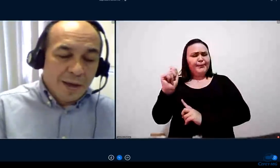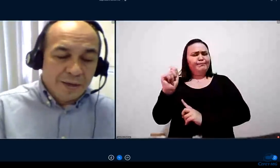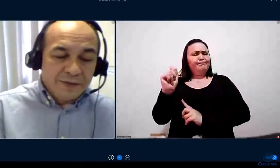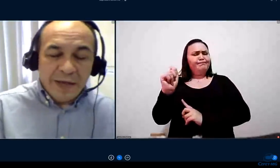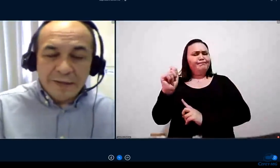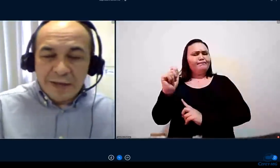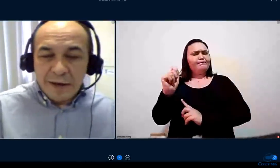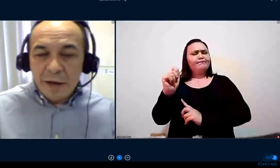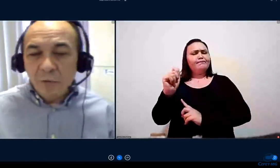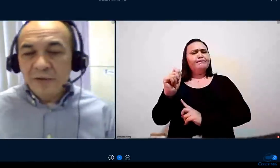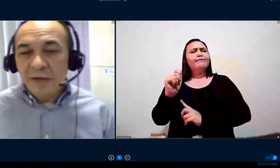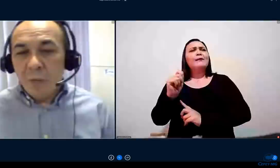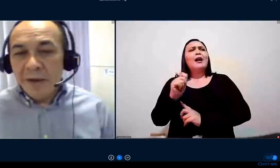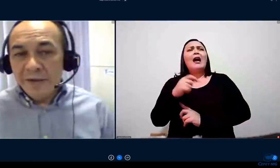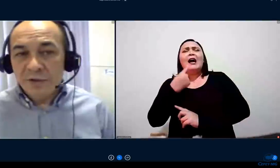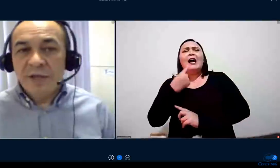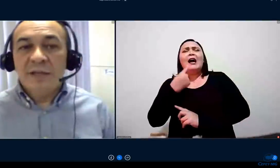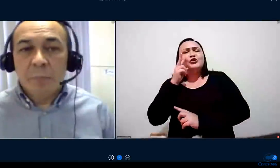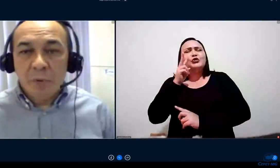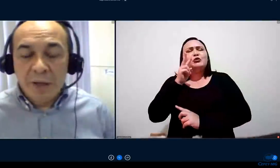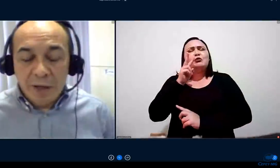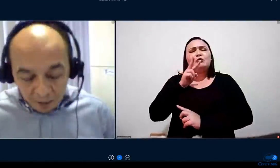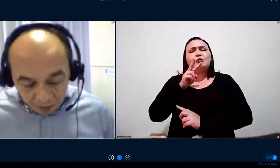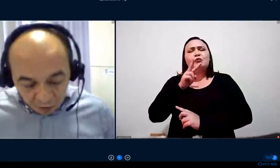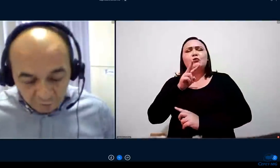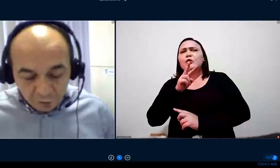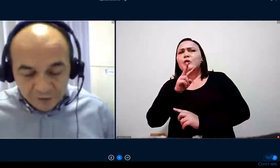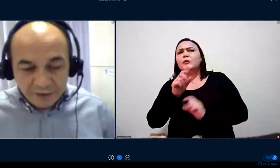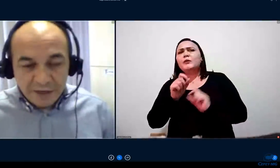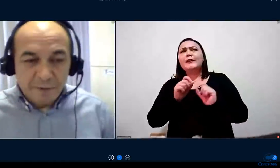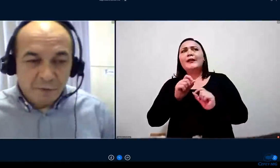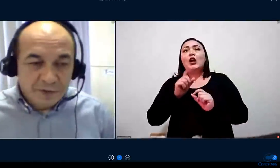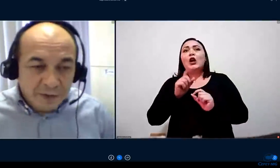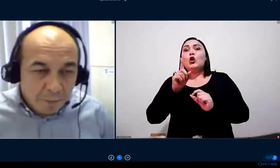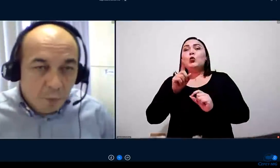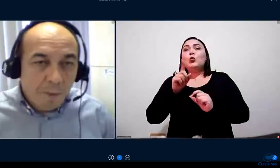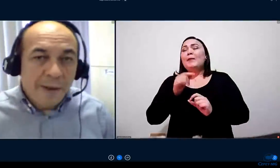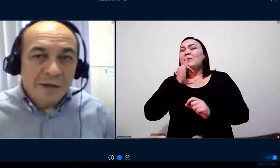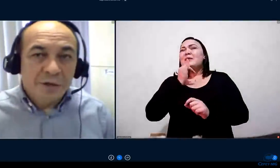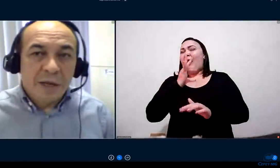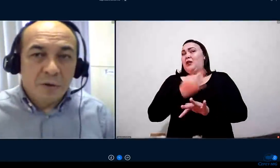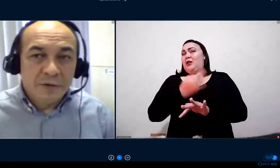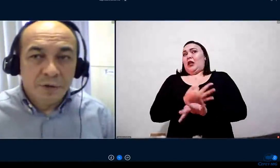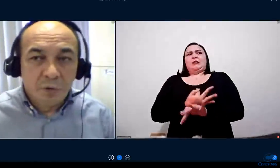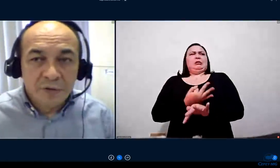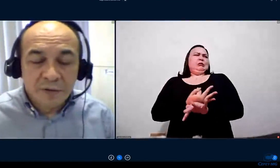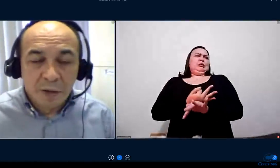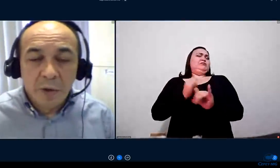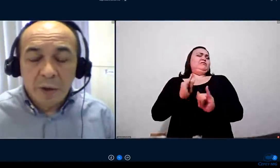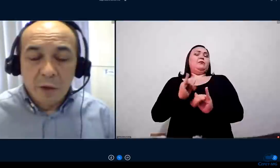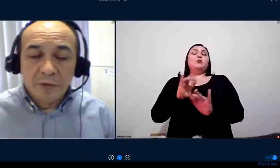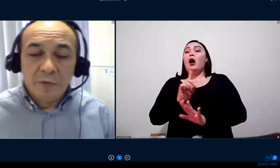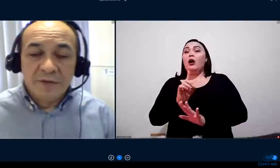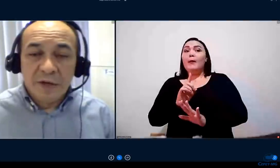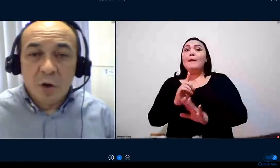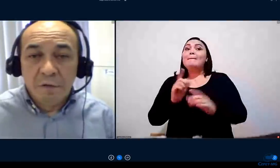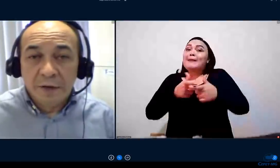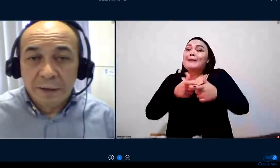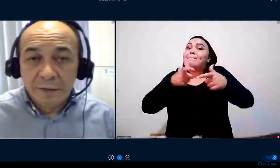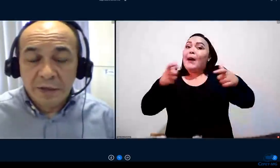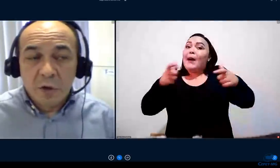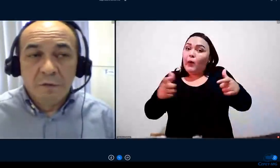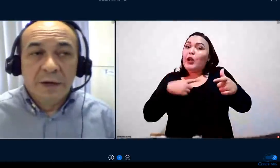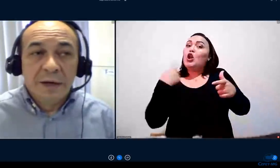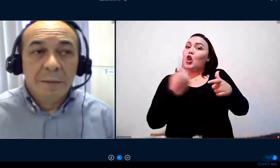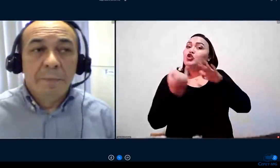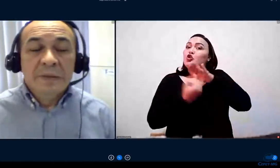uma certa, não seria uma resistência, porque eu vou considerar para vocês que boa parte da nossa instituição, eu tenho 19